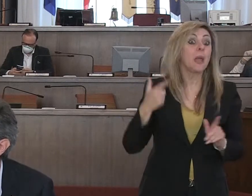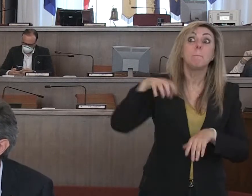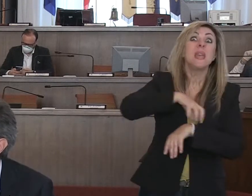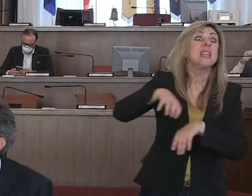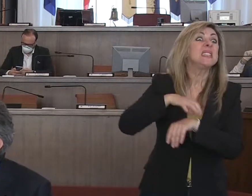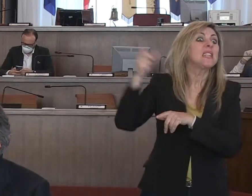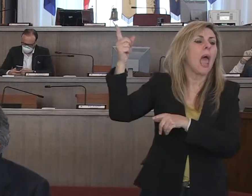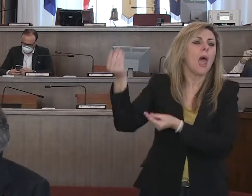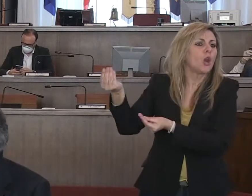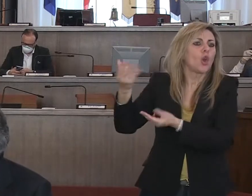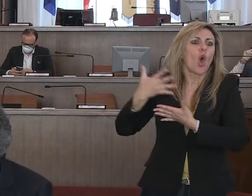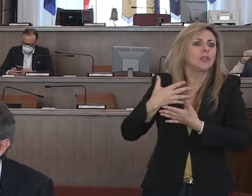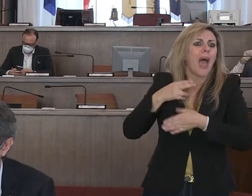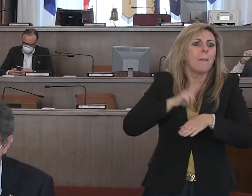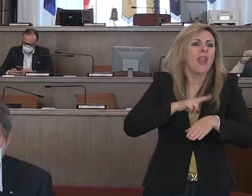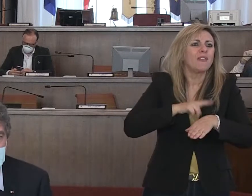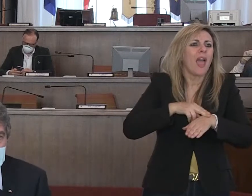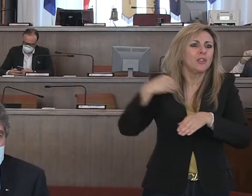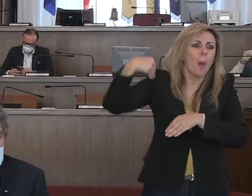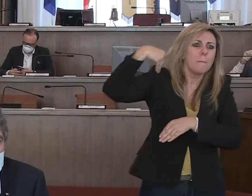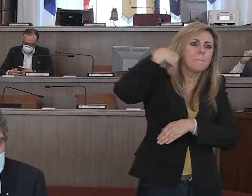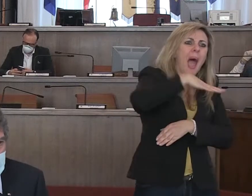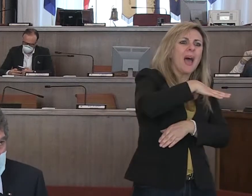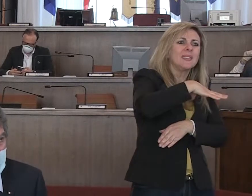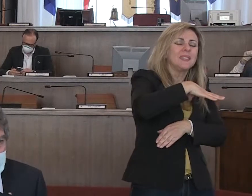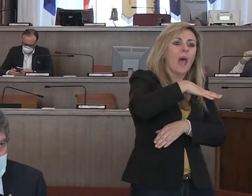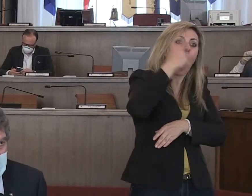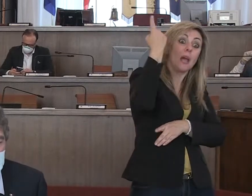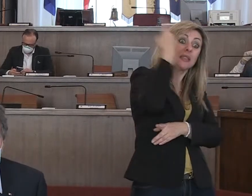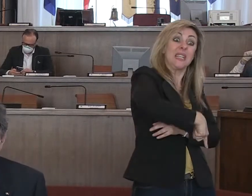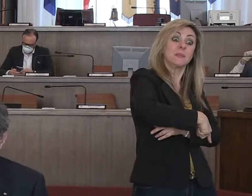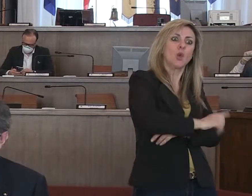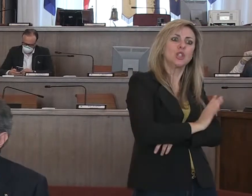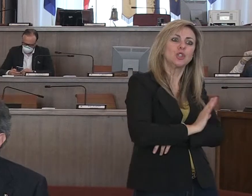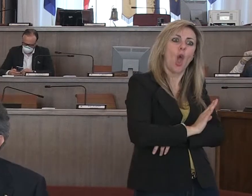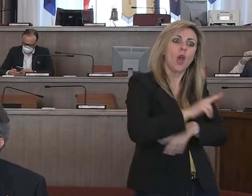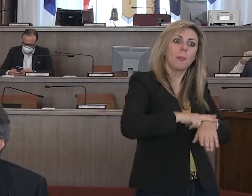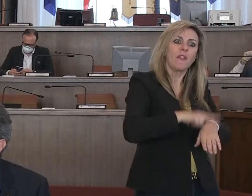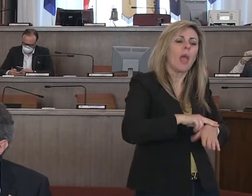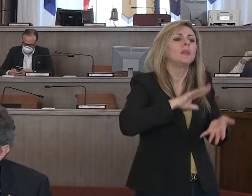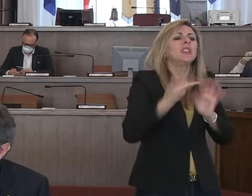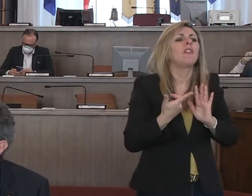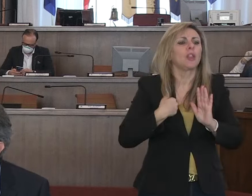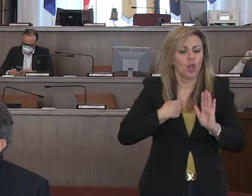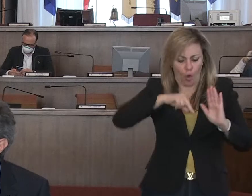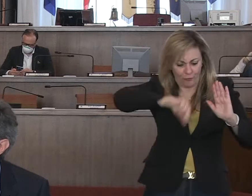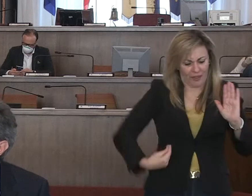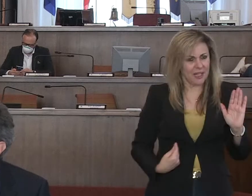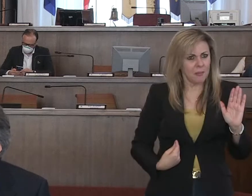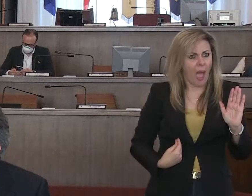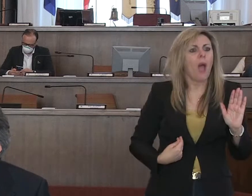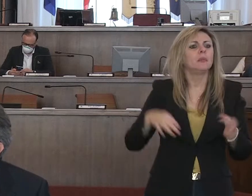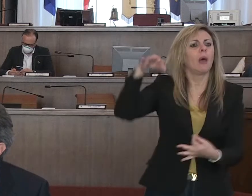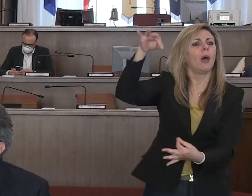non concede ai prefetti, non dà ai prefetti indicazioni in tal senso, capite bene che